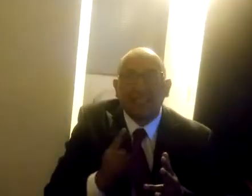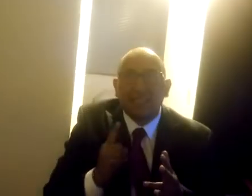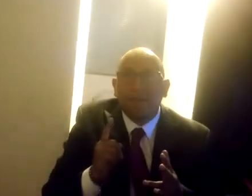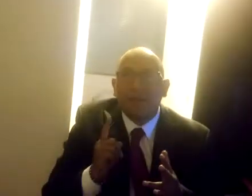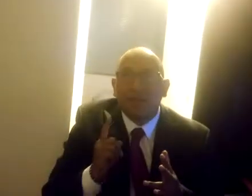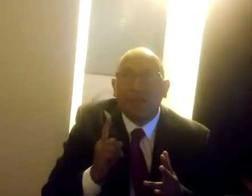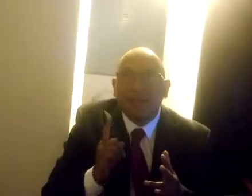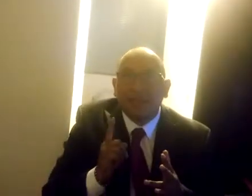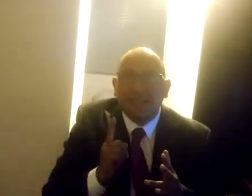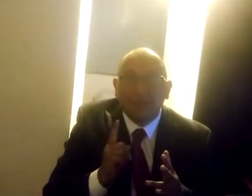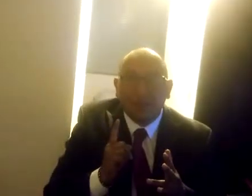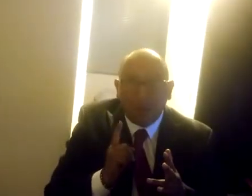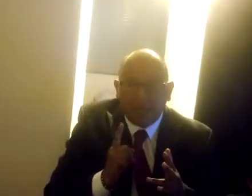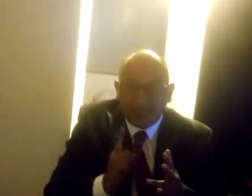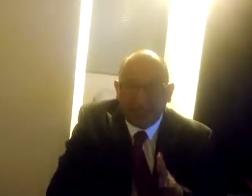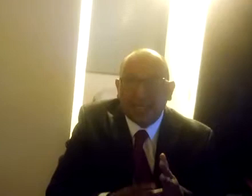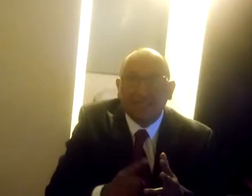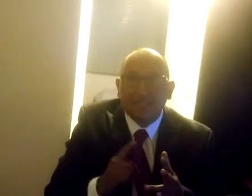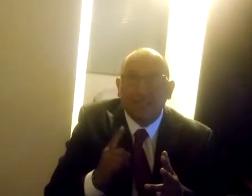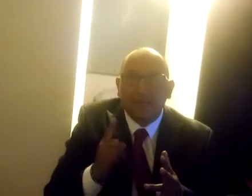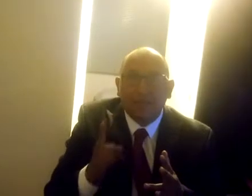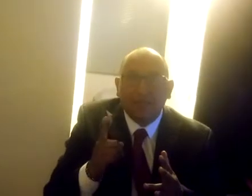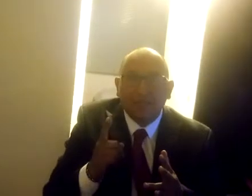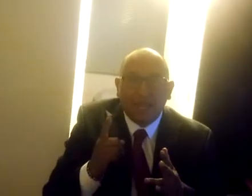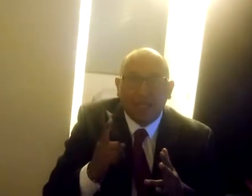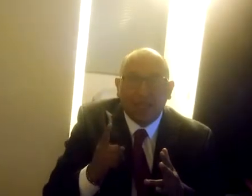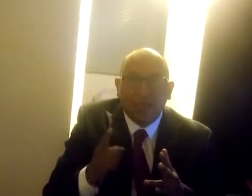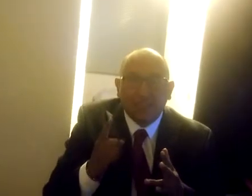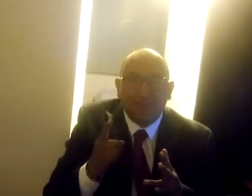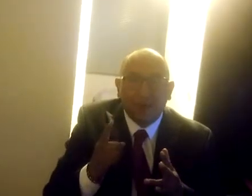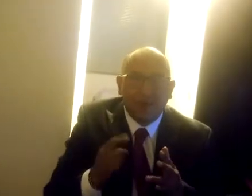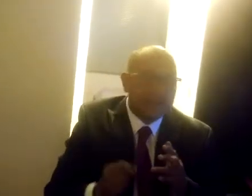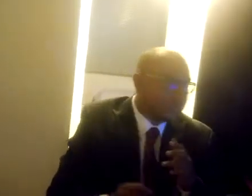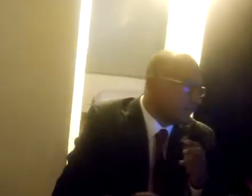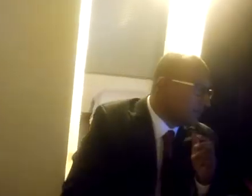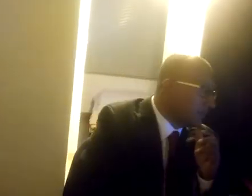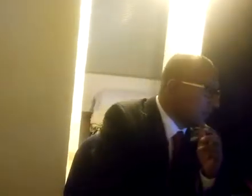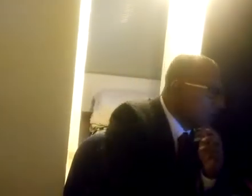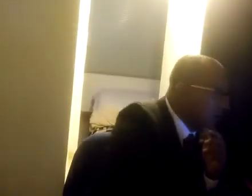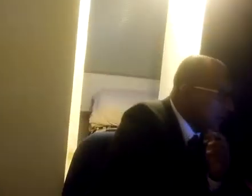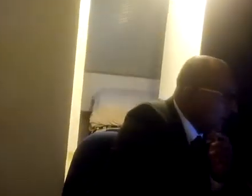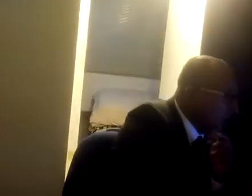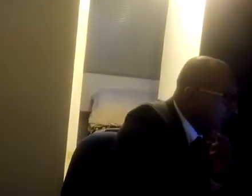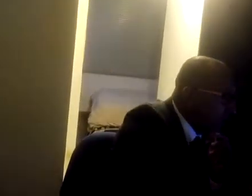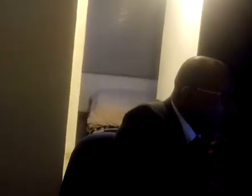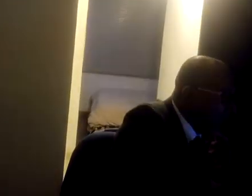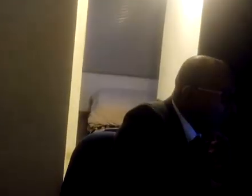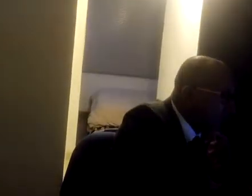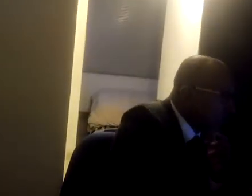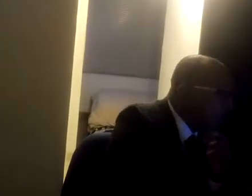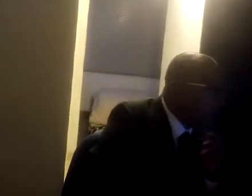medioambientales más adecuadas y favorables. El Tratado,